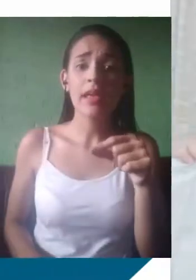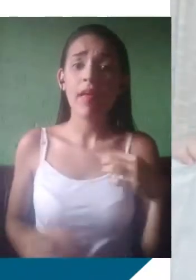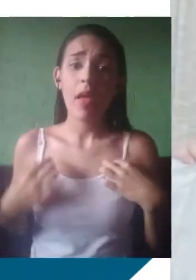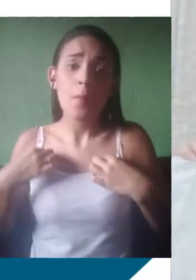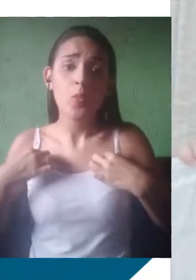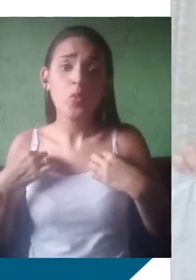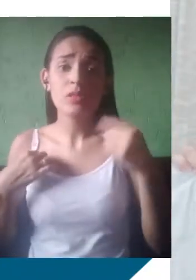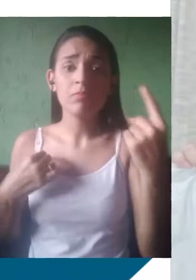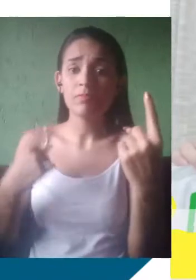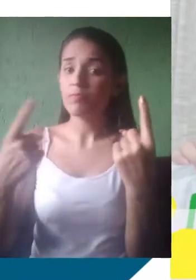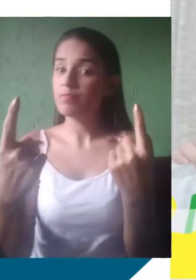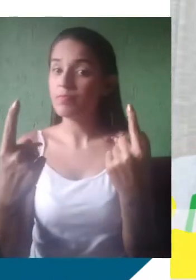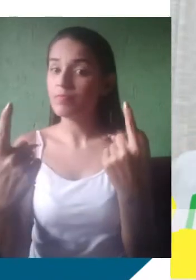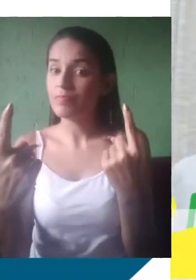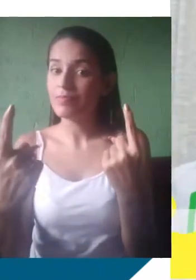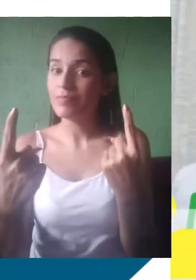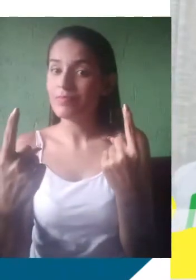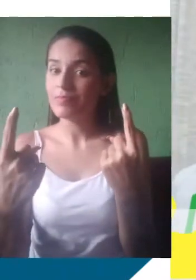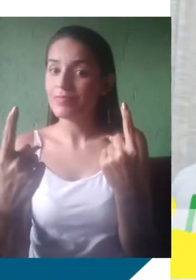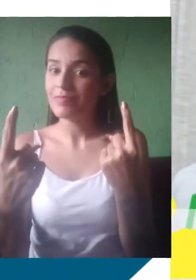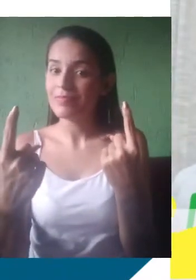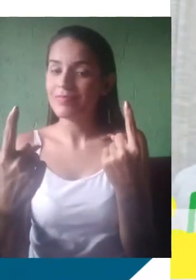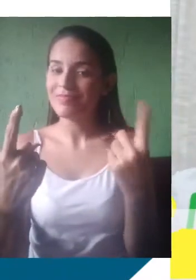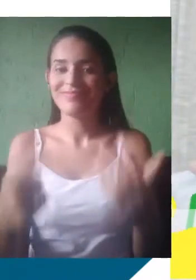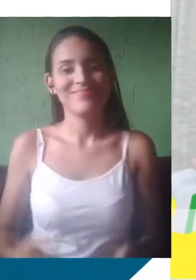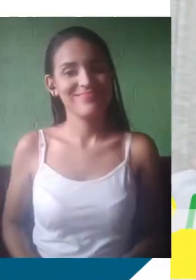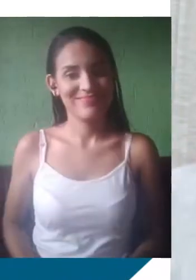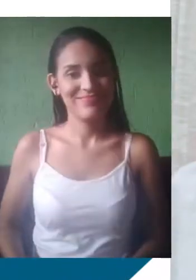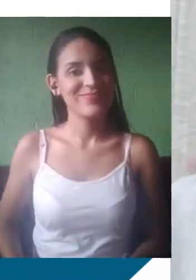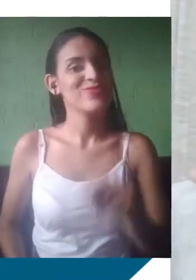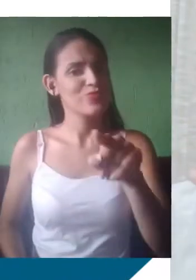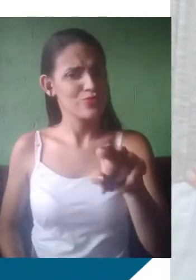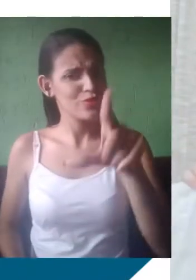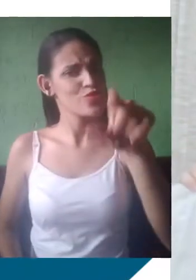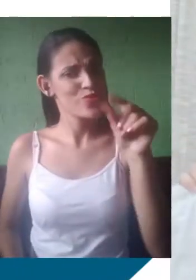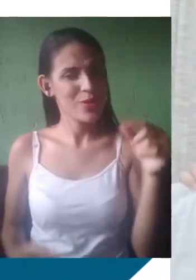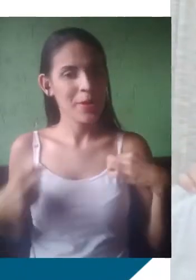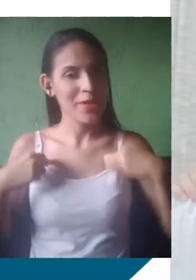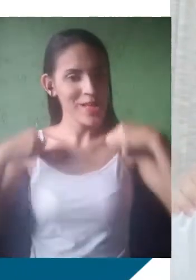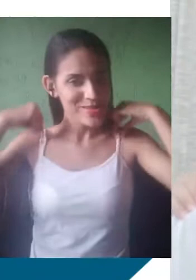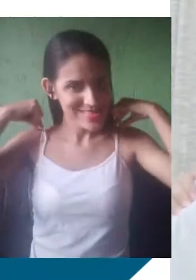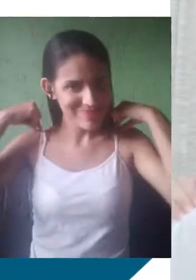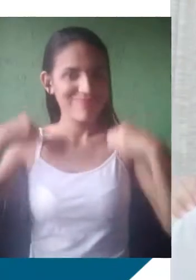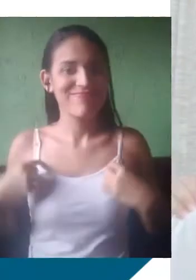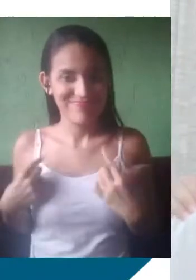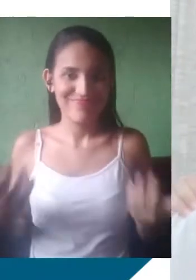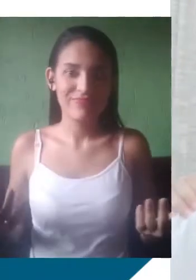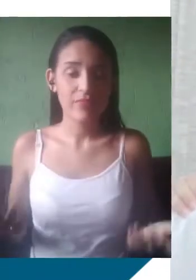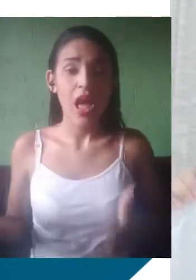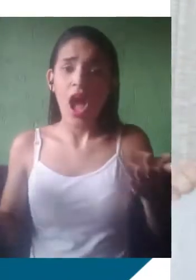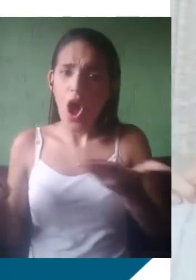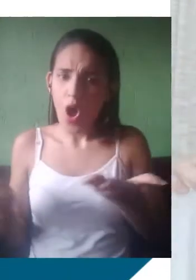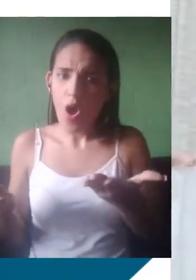dessas camisas para ir à praia, com qual que você iria? Nem precisa pensar muito, né? Você iria com essa, eu